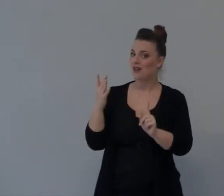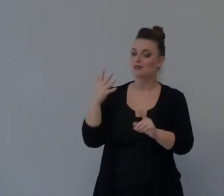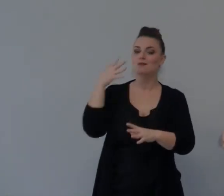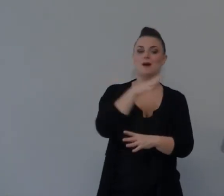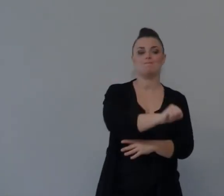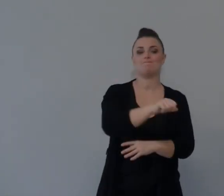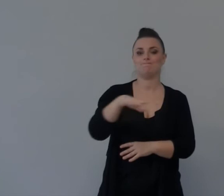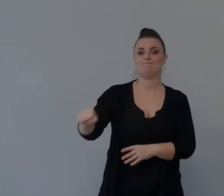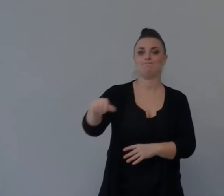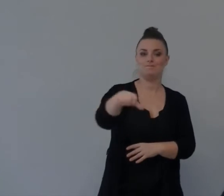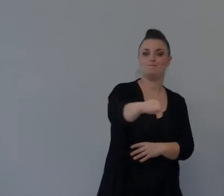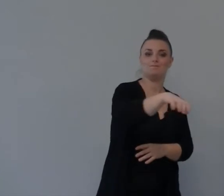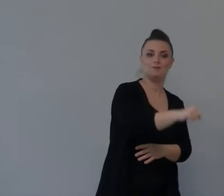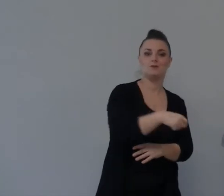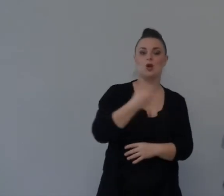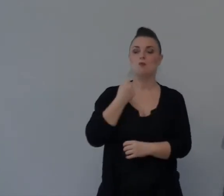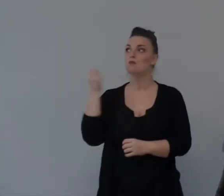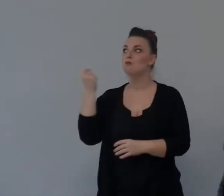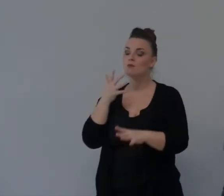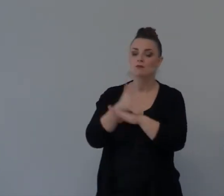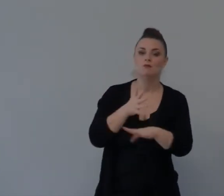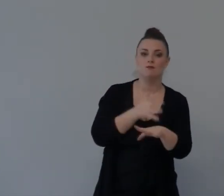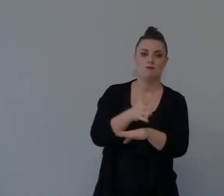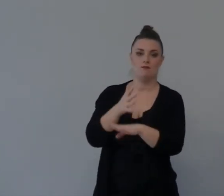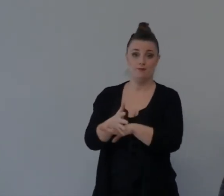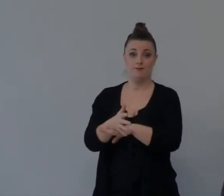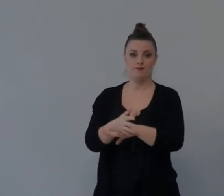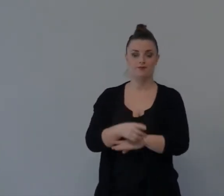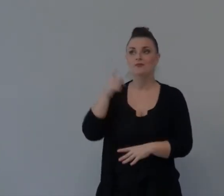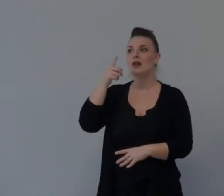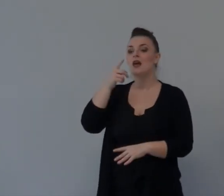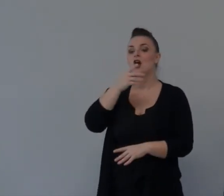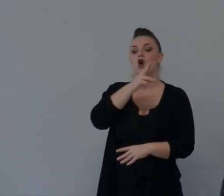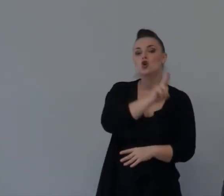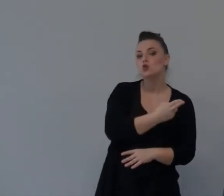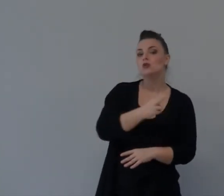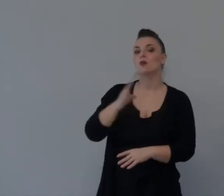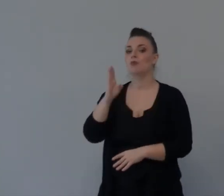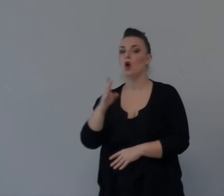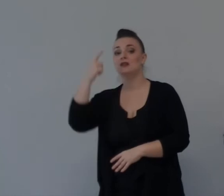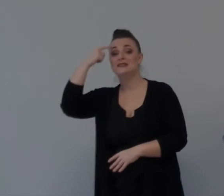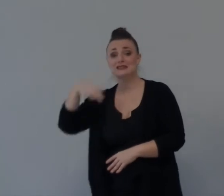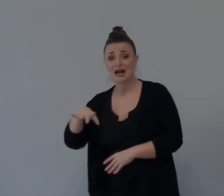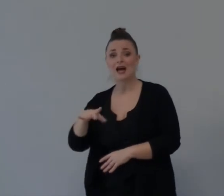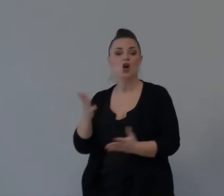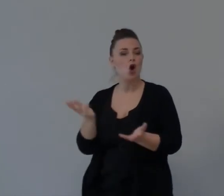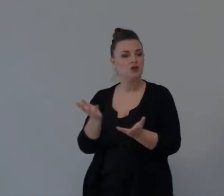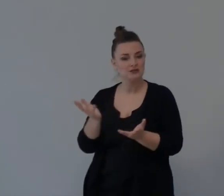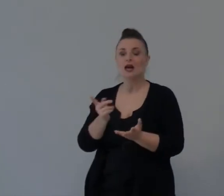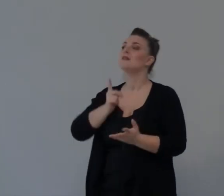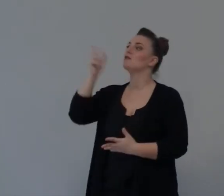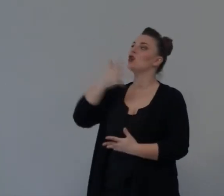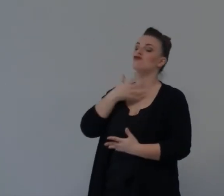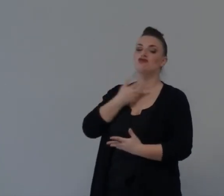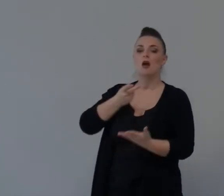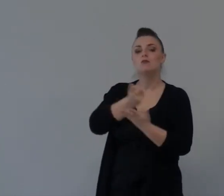Che Dio Vede È Un Disegno Meraviglioso E È Un Disegno Stupebolo Dio